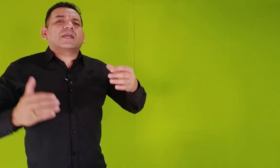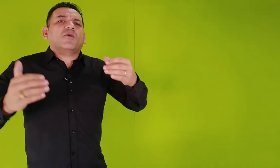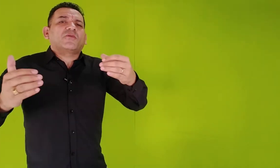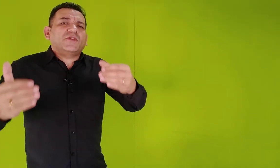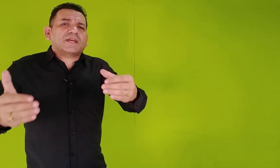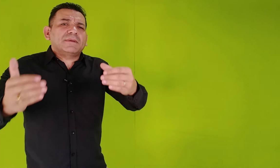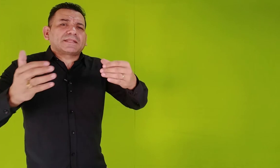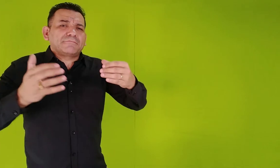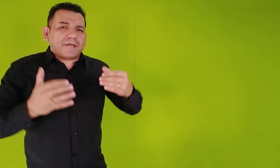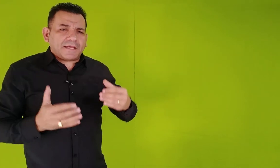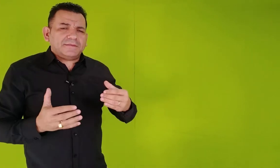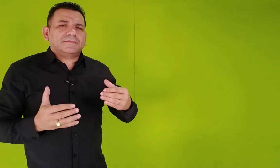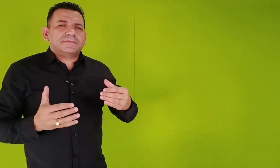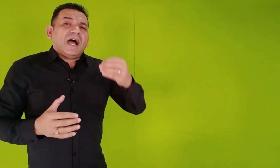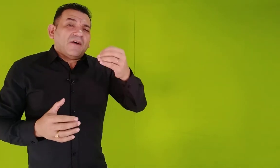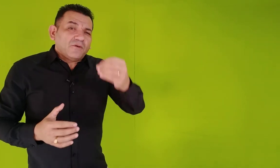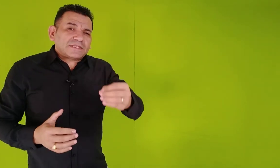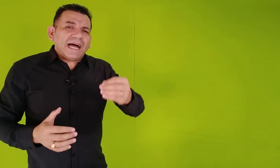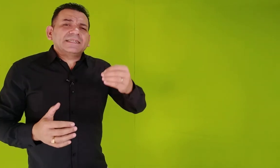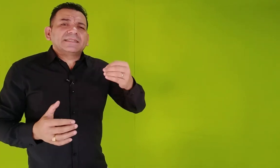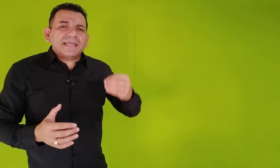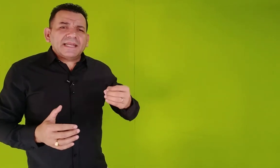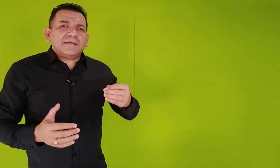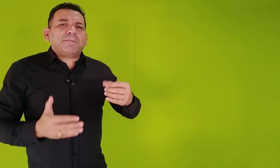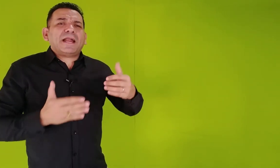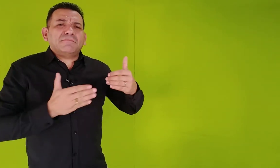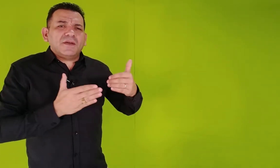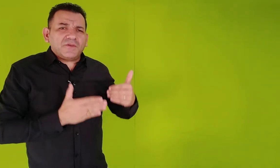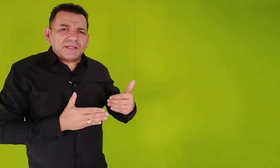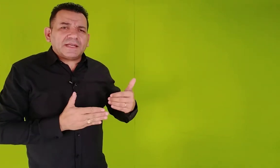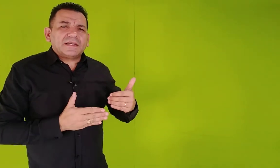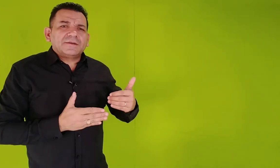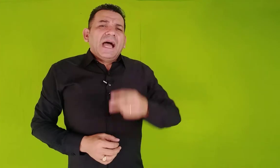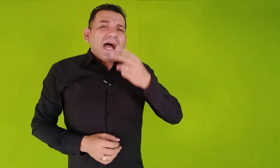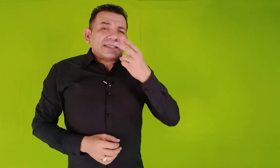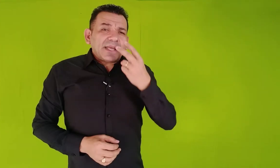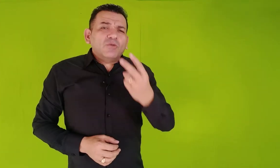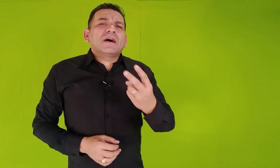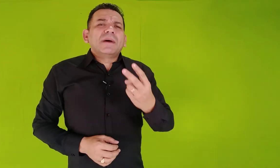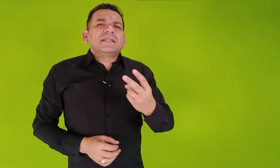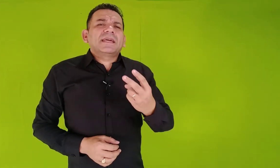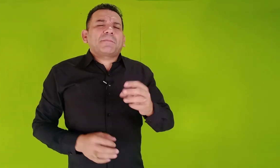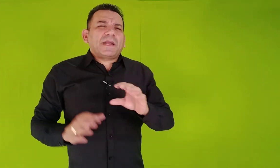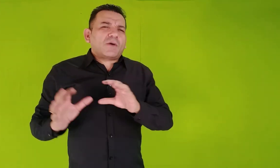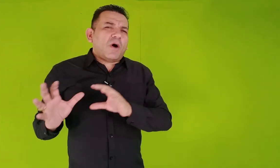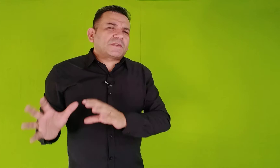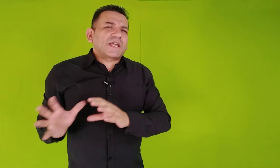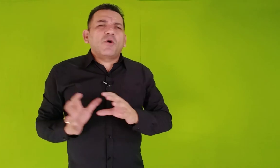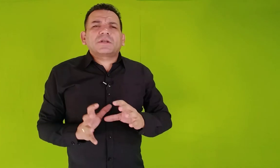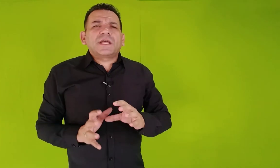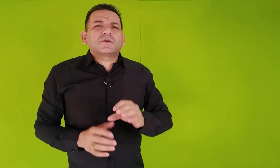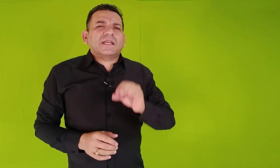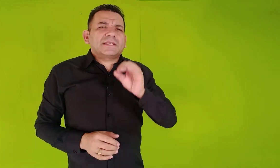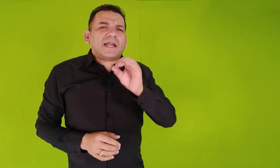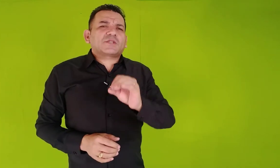Ele confirma também a vontade dEle para a minha vida. A segunda maneira pela qual o Senhor Deus, Ele traz